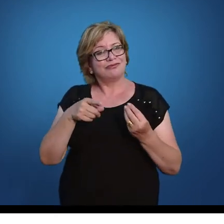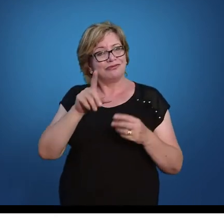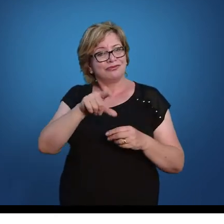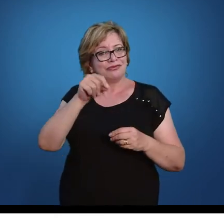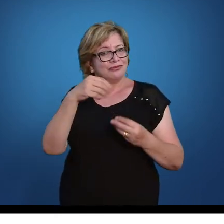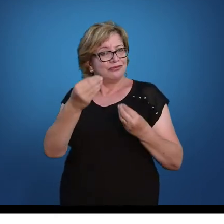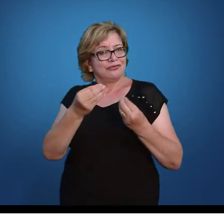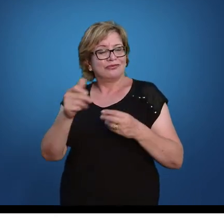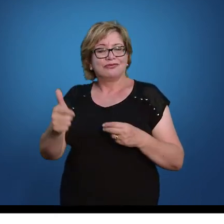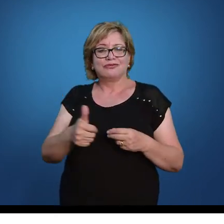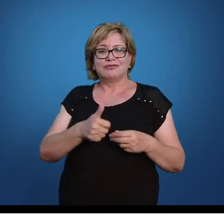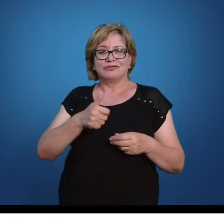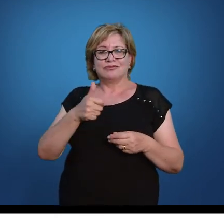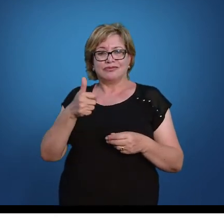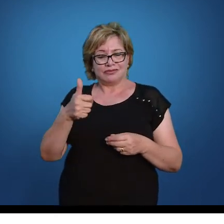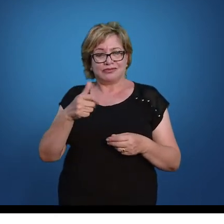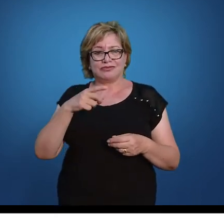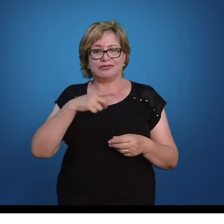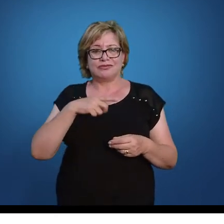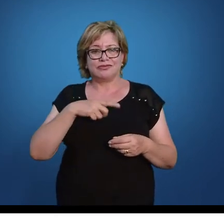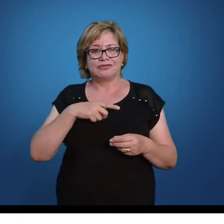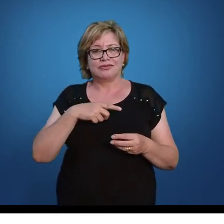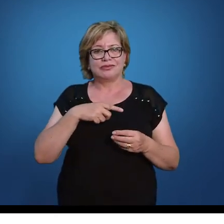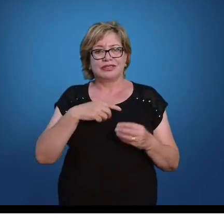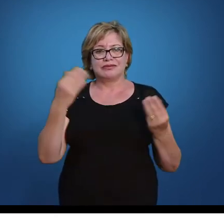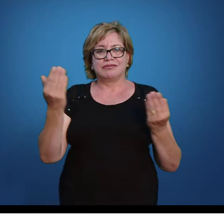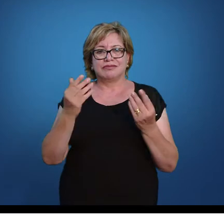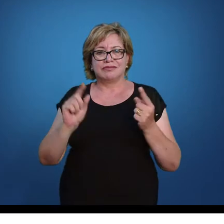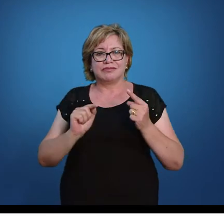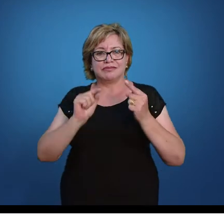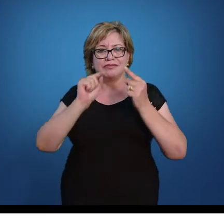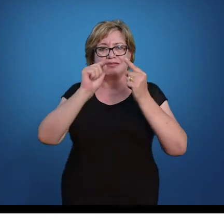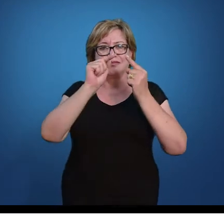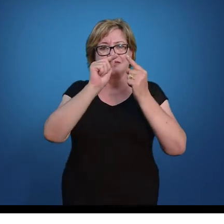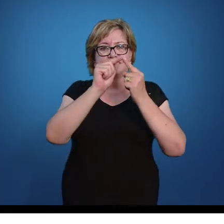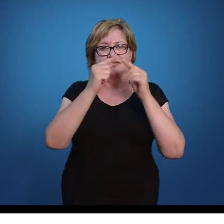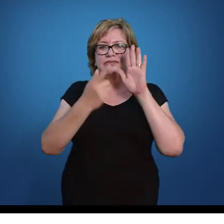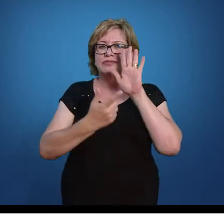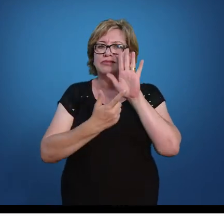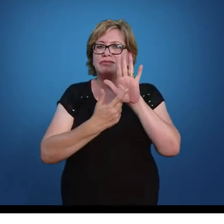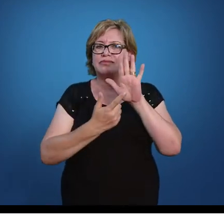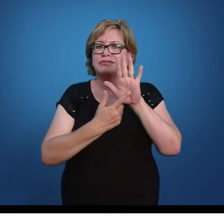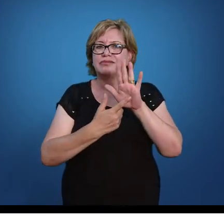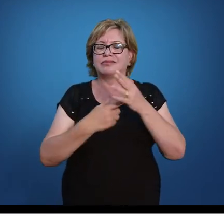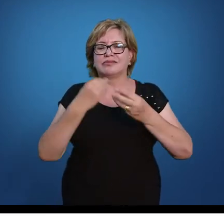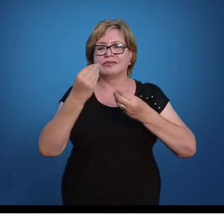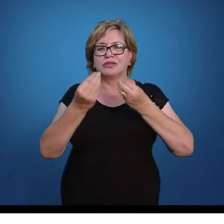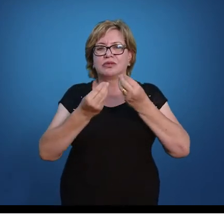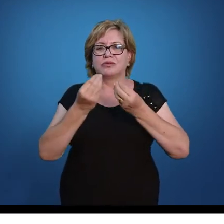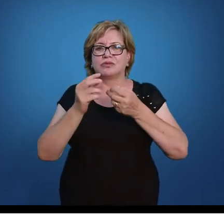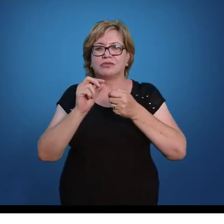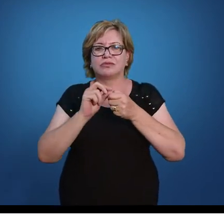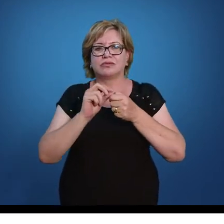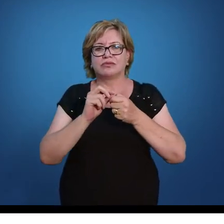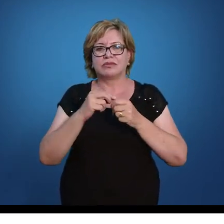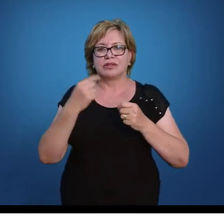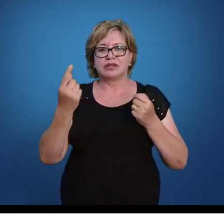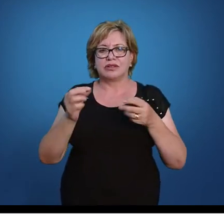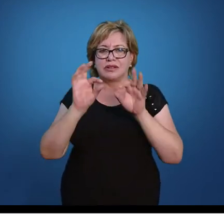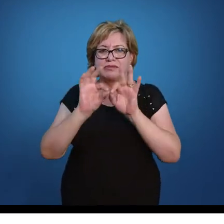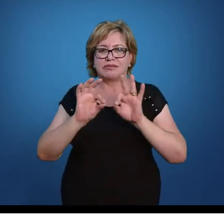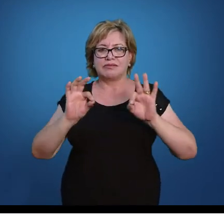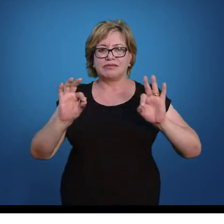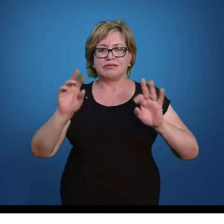melhor. Então, já existe uma expressão, nosso objetivo aqui não é demonstrar a fórmula de onde ela surgiu, a gente vai